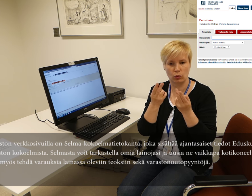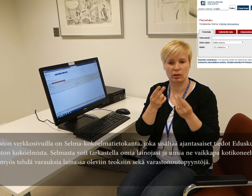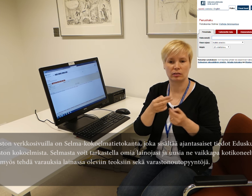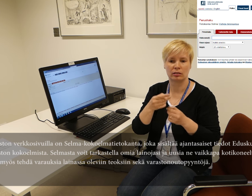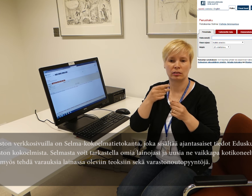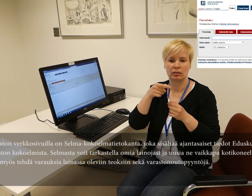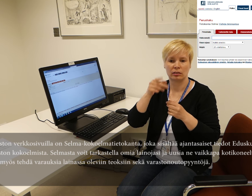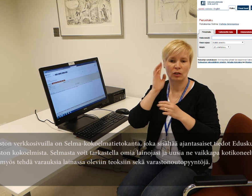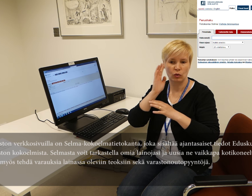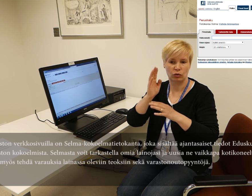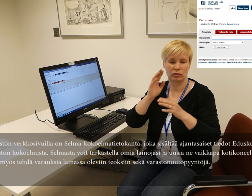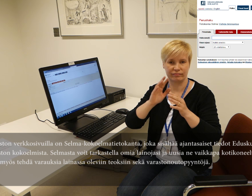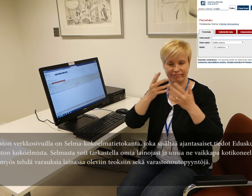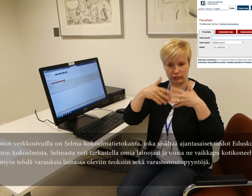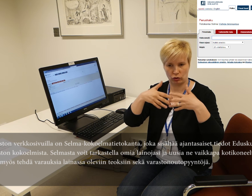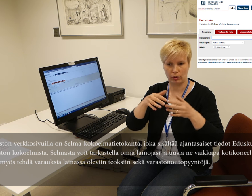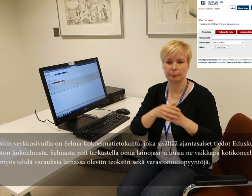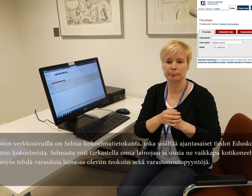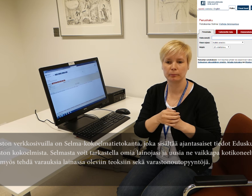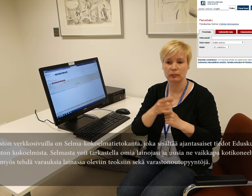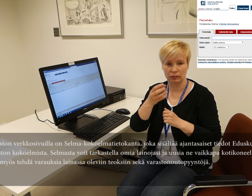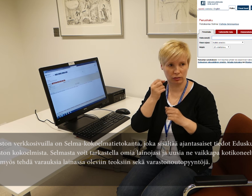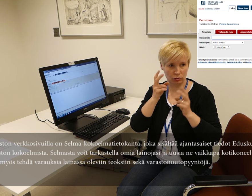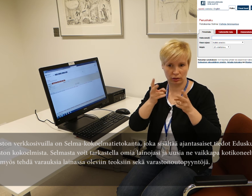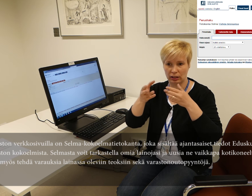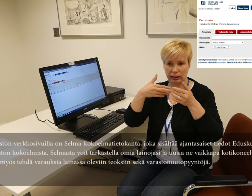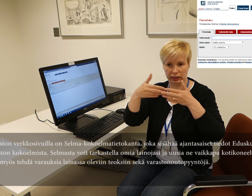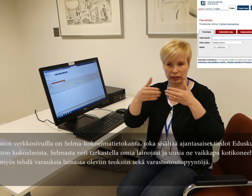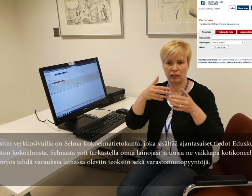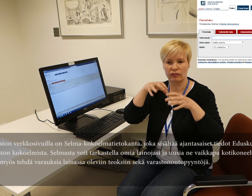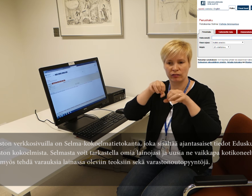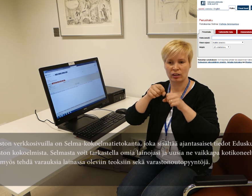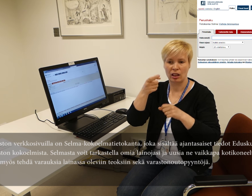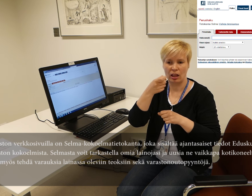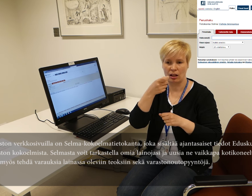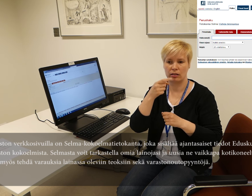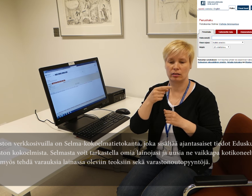Voit myös tehdä varauksia lainassa oleviin teoksiin sekä varastonoutopyyntöjä.